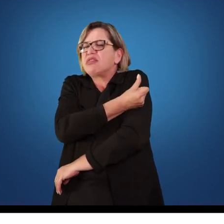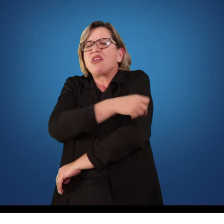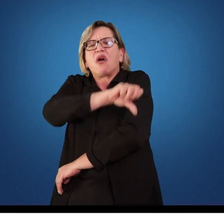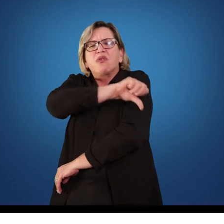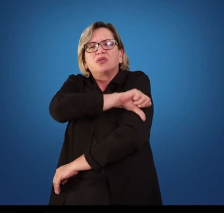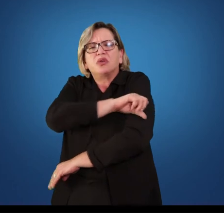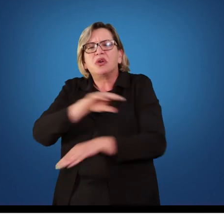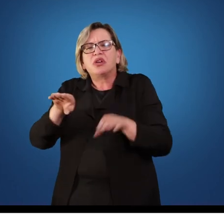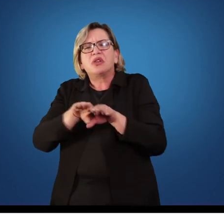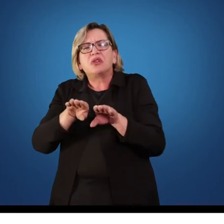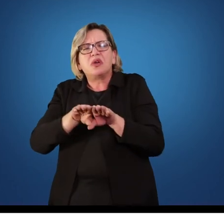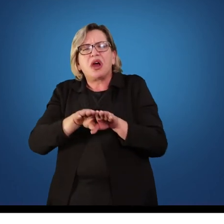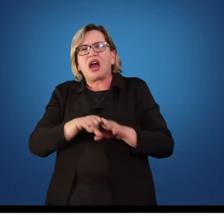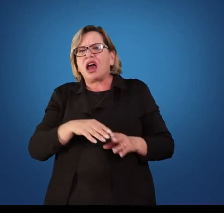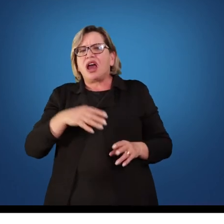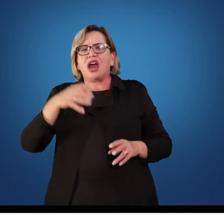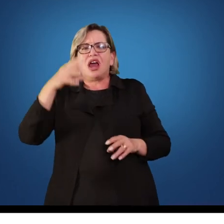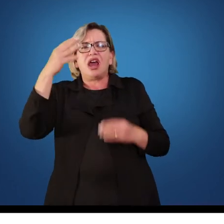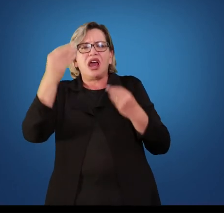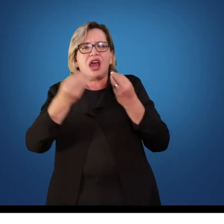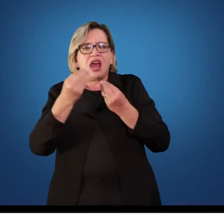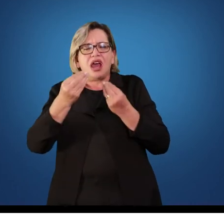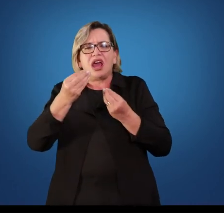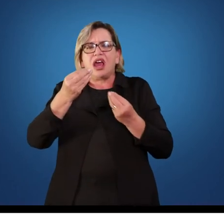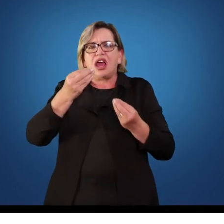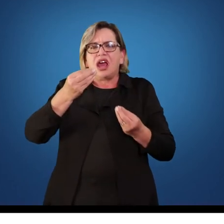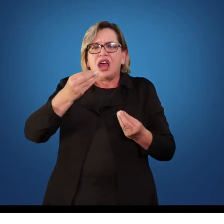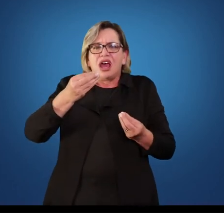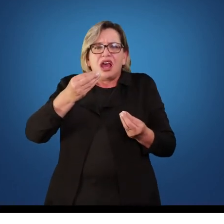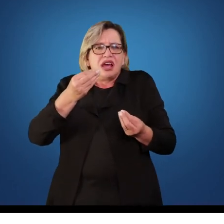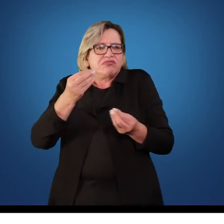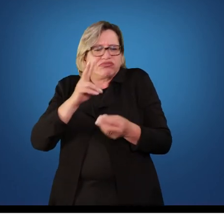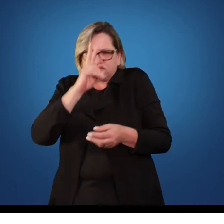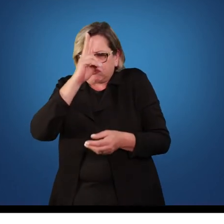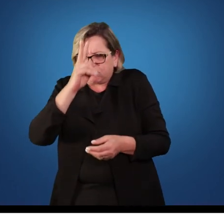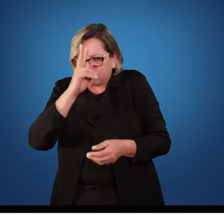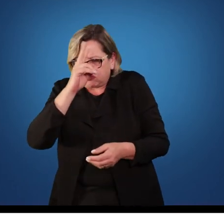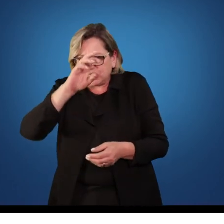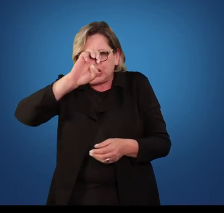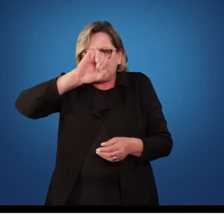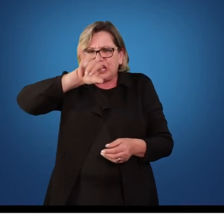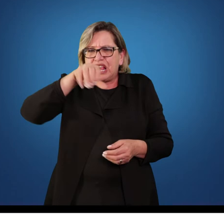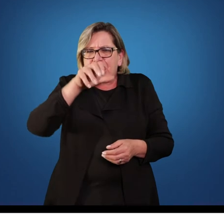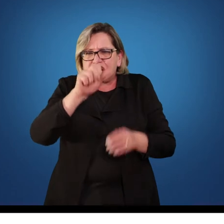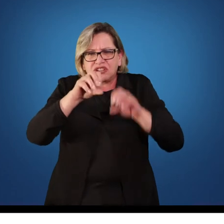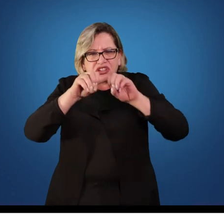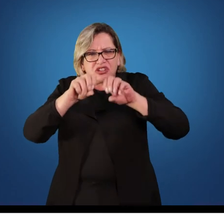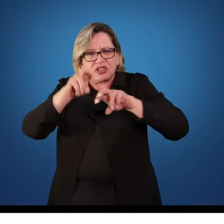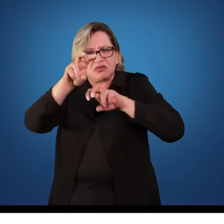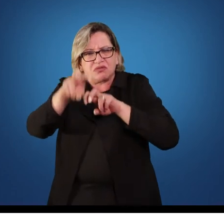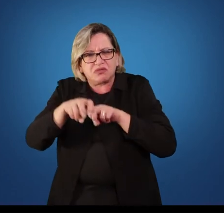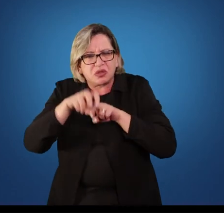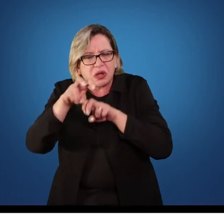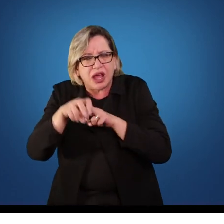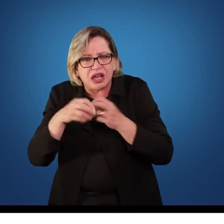adultos, com a educação especial, educação no campo, o professor consegue nos falar um pouquinho